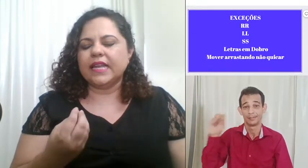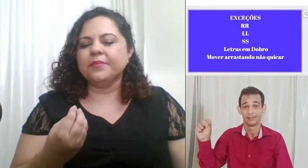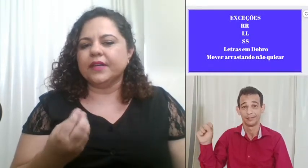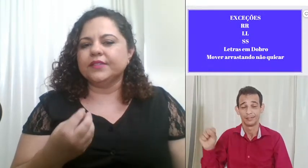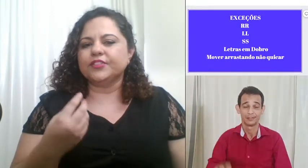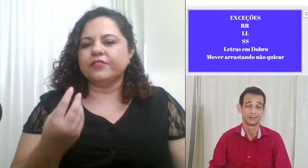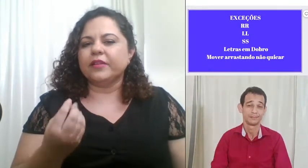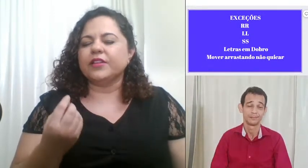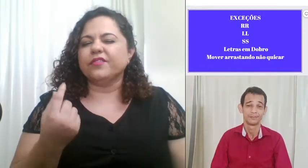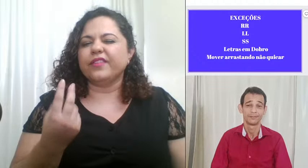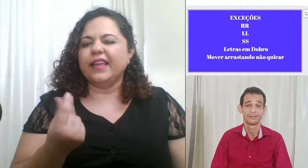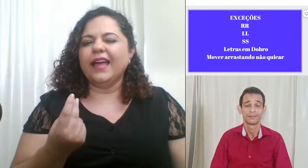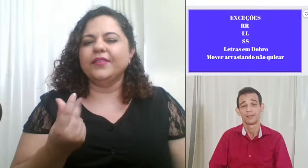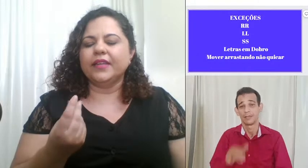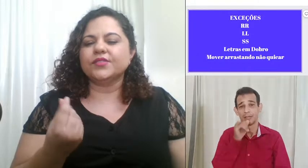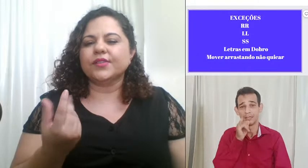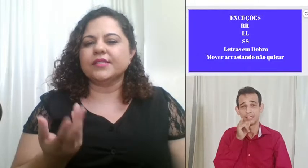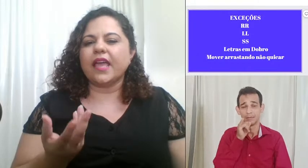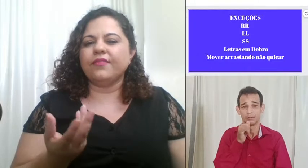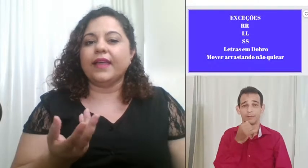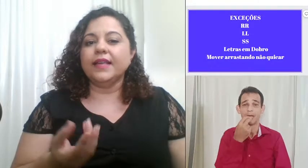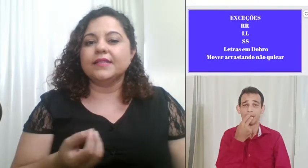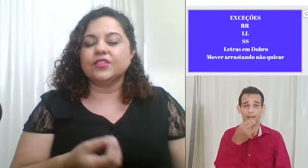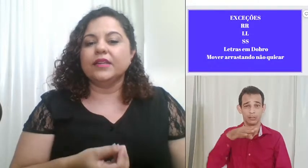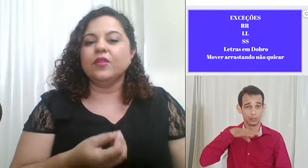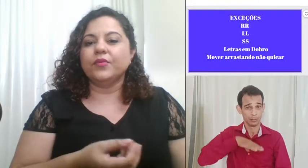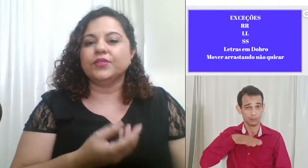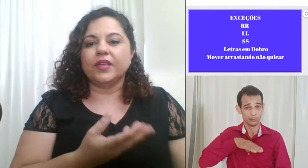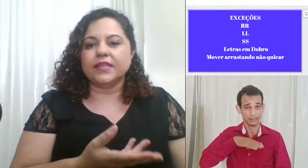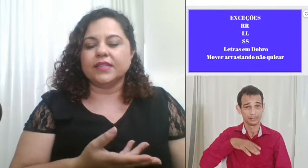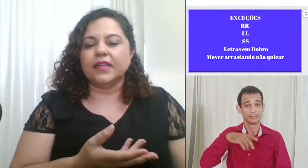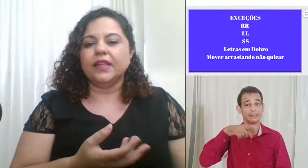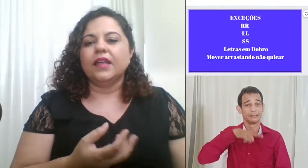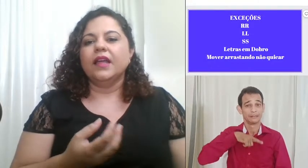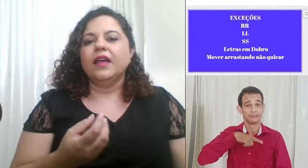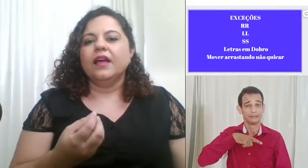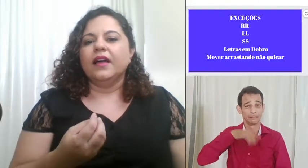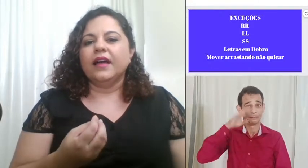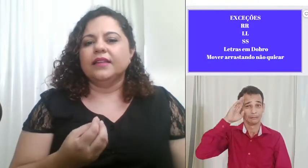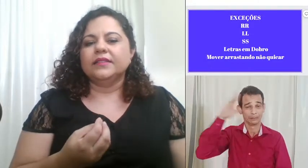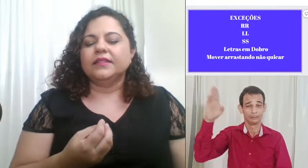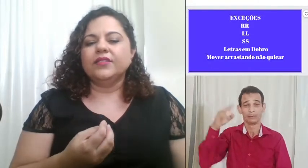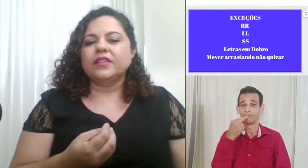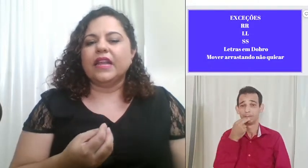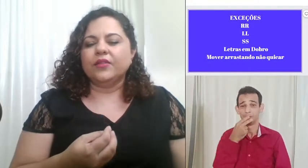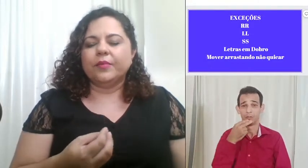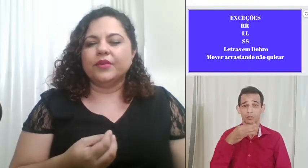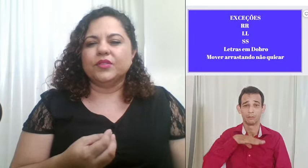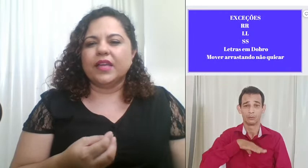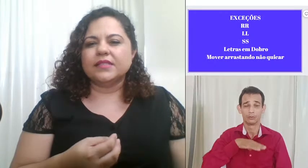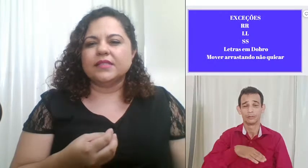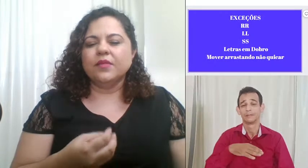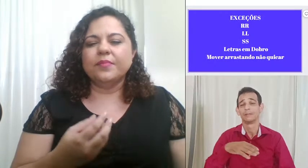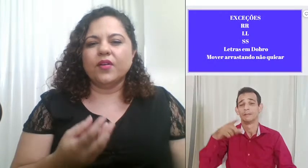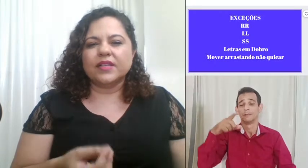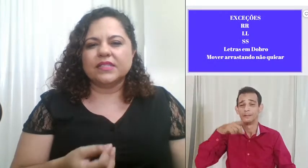lembrando novamente eu falei lá no início isso é referência de língua portuguesa né dentro da língua portuguesa são poucas